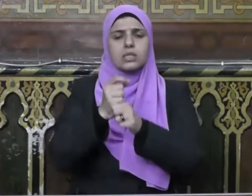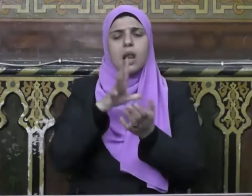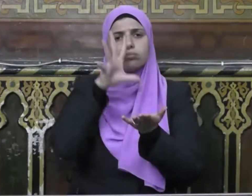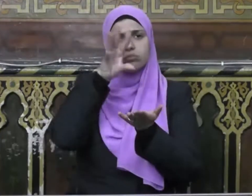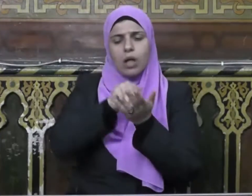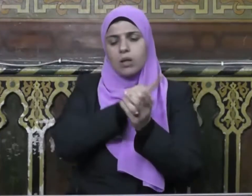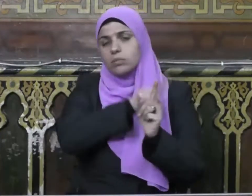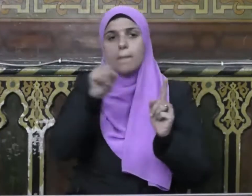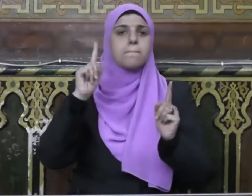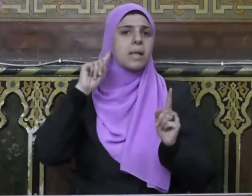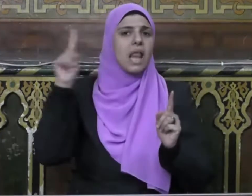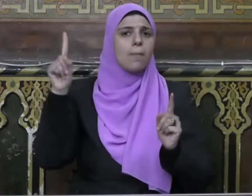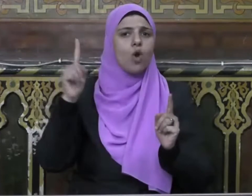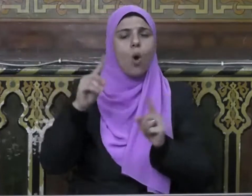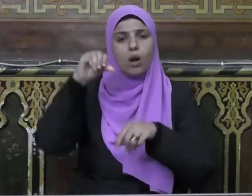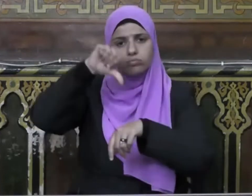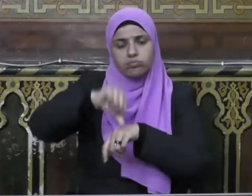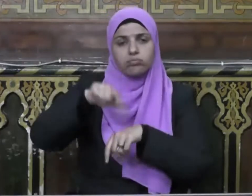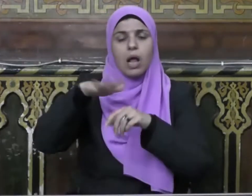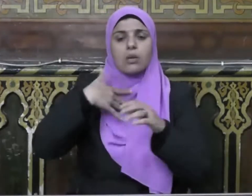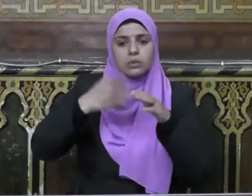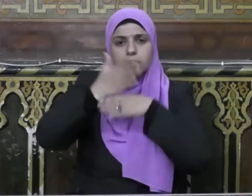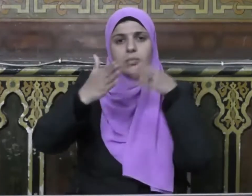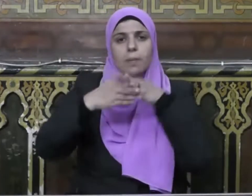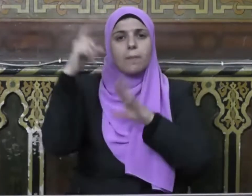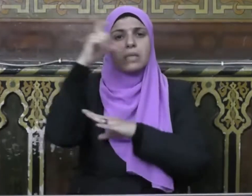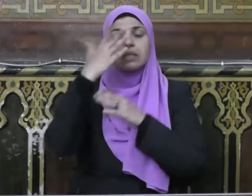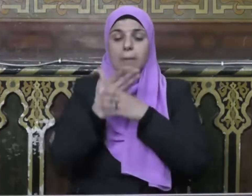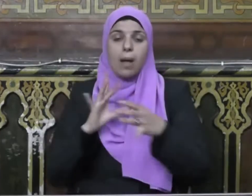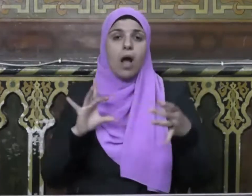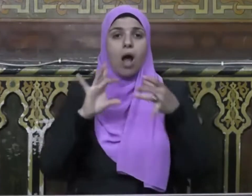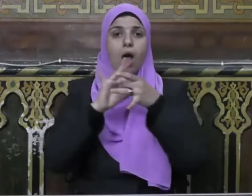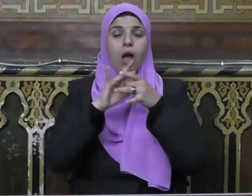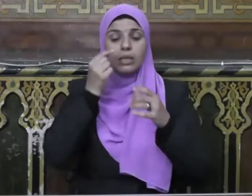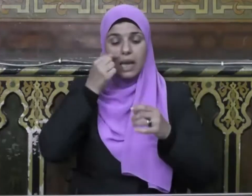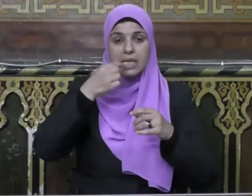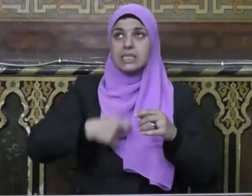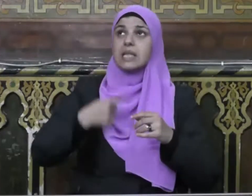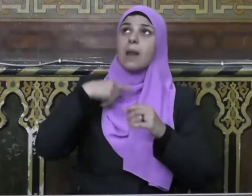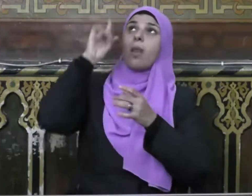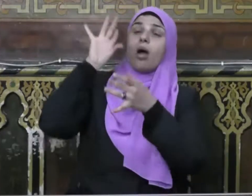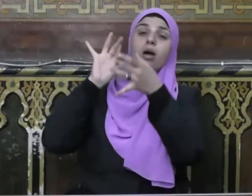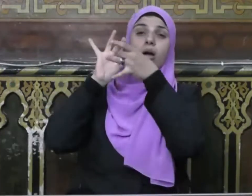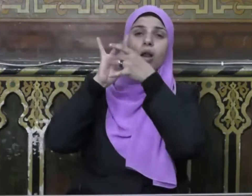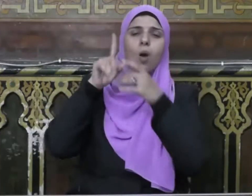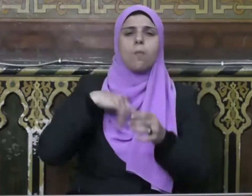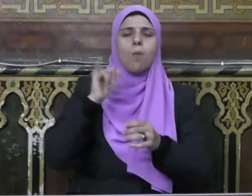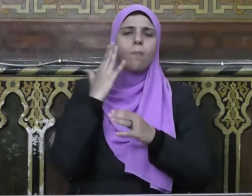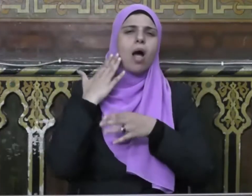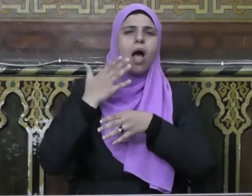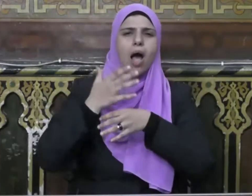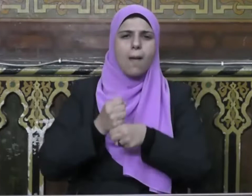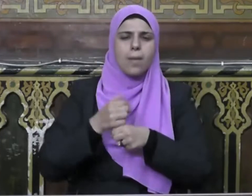وسلم حين قدم المدينة لأن علاقة الإنسان بخالقه هي صمام الأمان